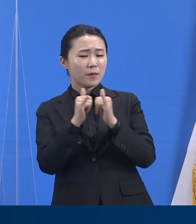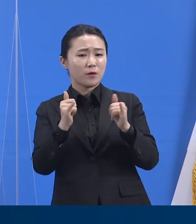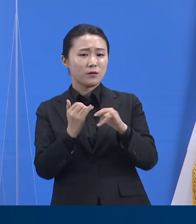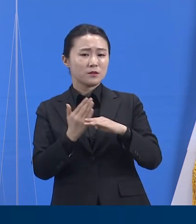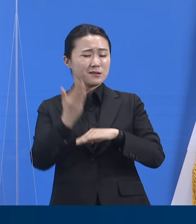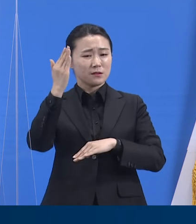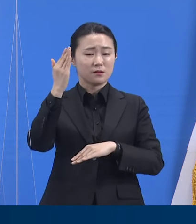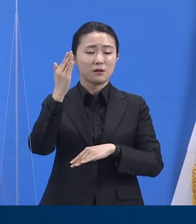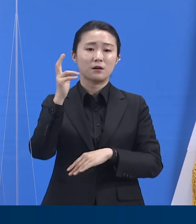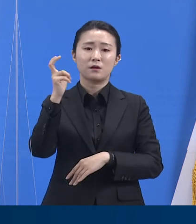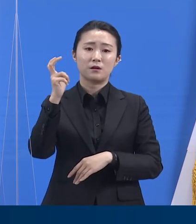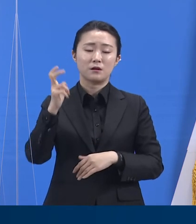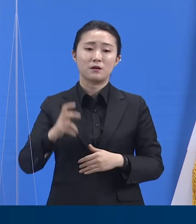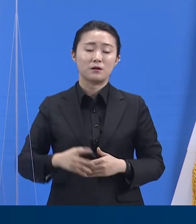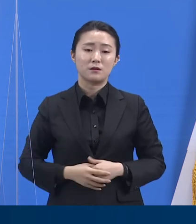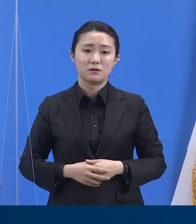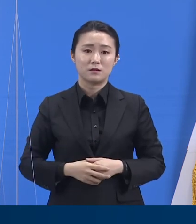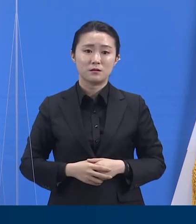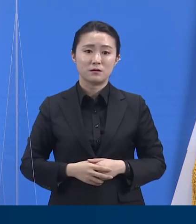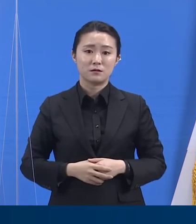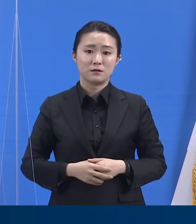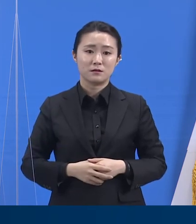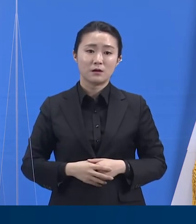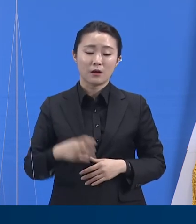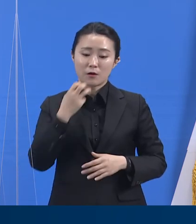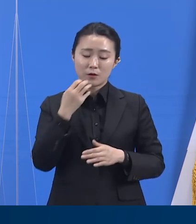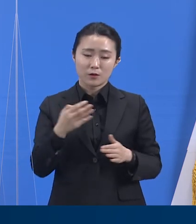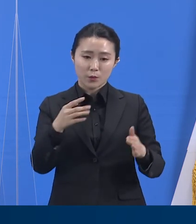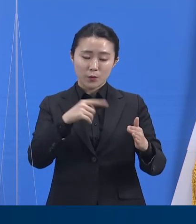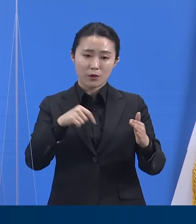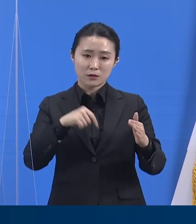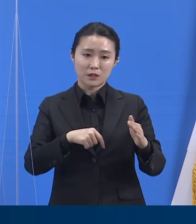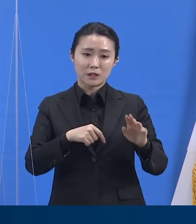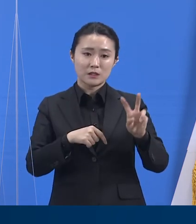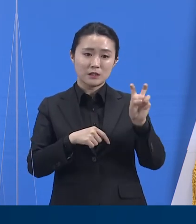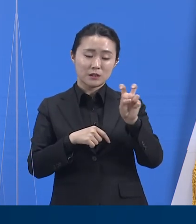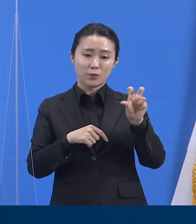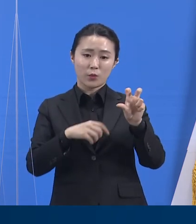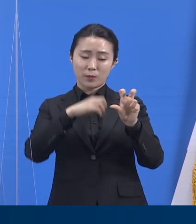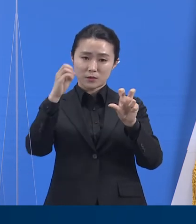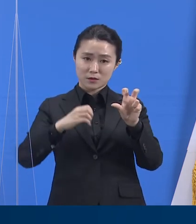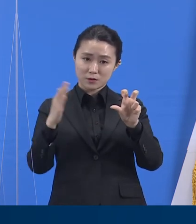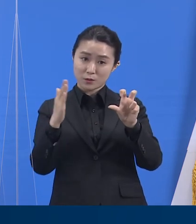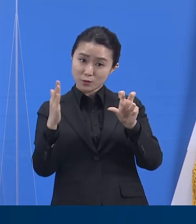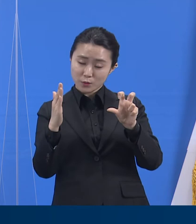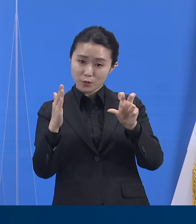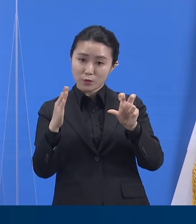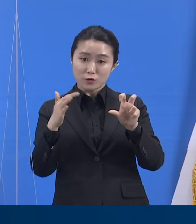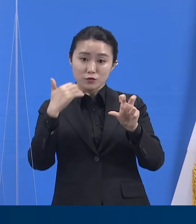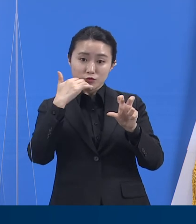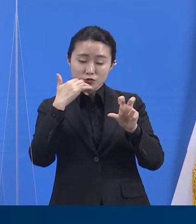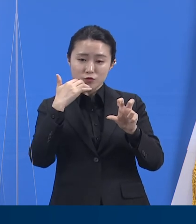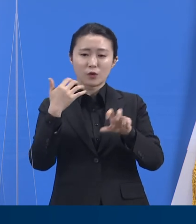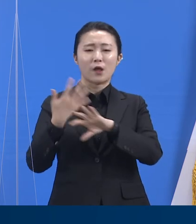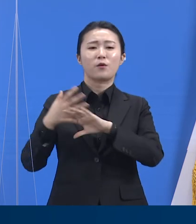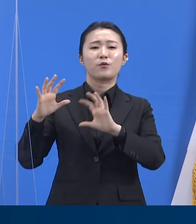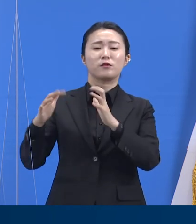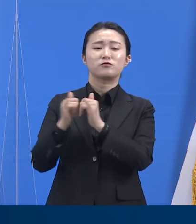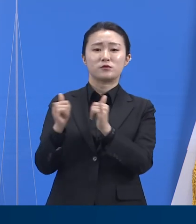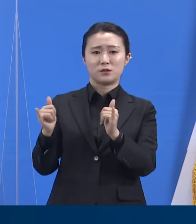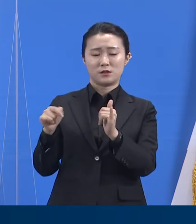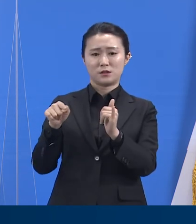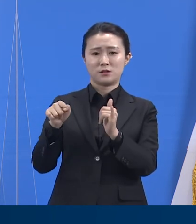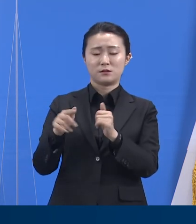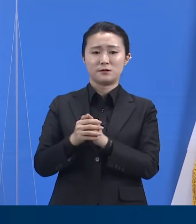4주 전 도내 확진자의 25% 정도를 차지하던 외국인 감염자의 비율은 금주에는 5%